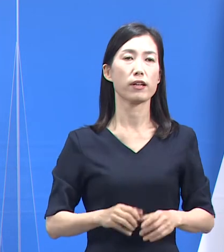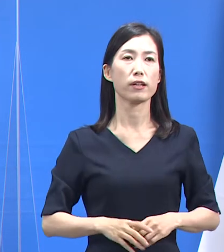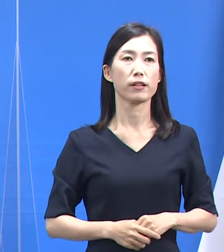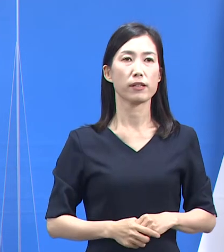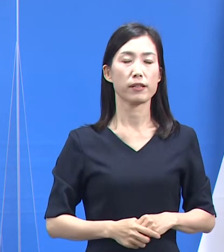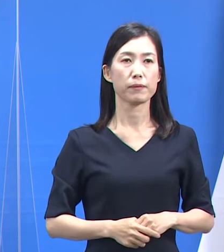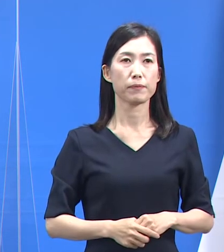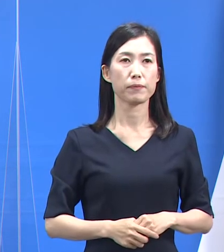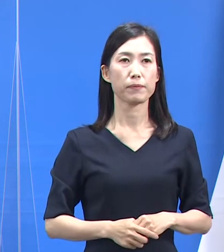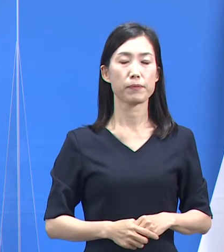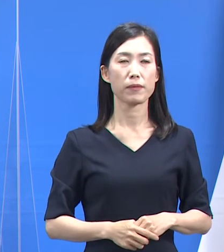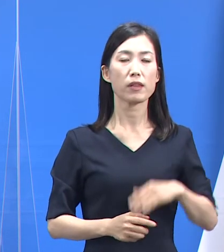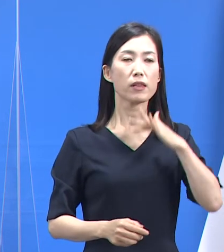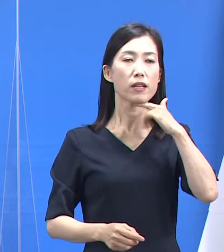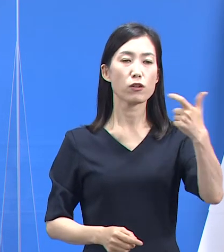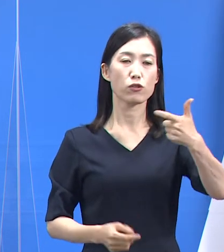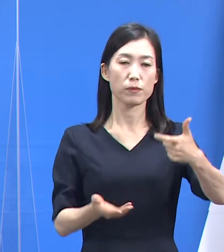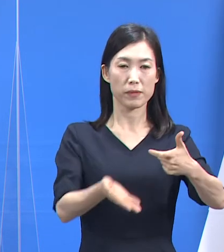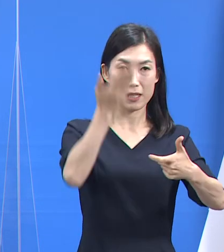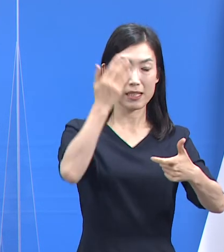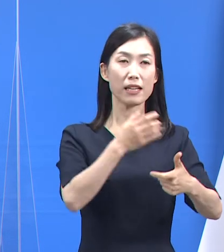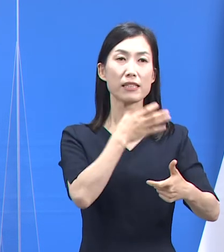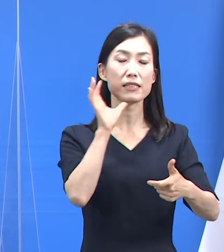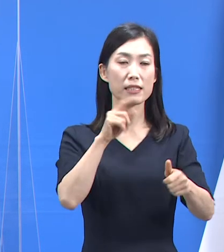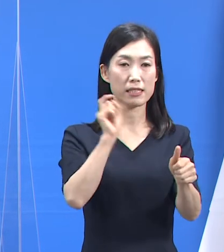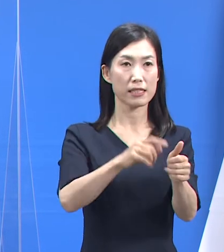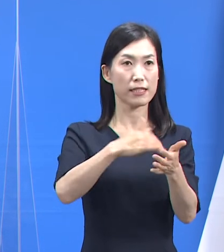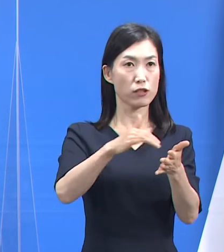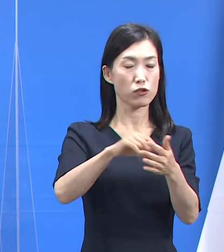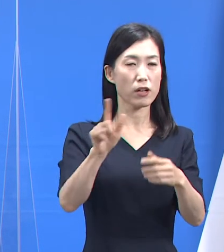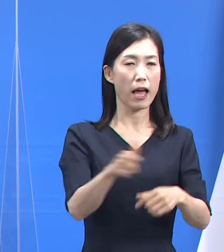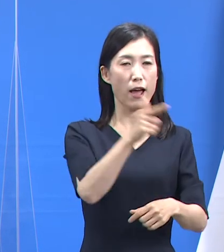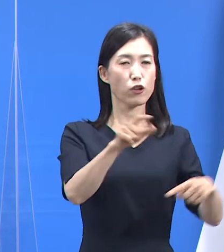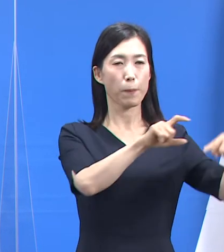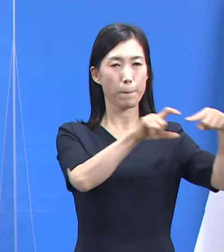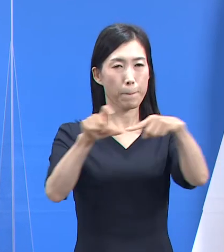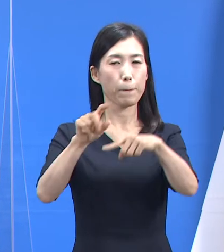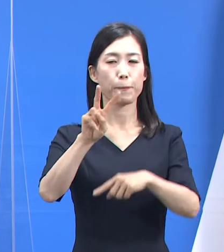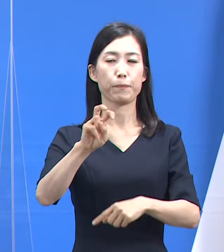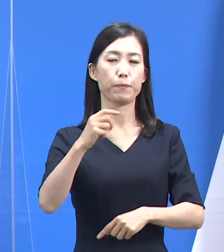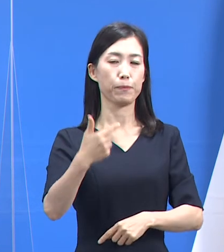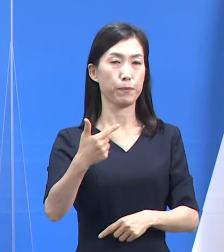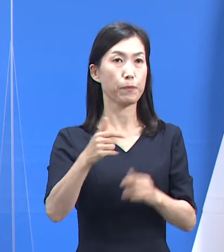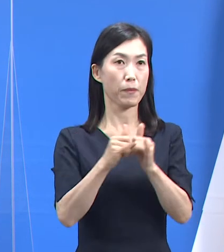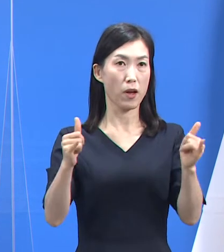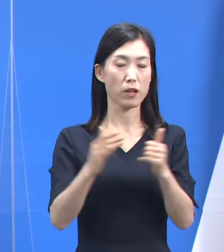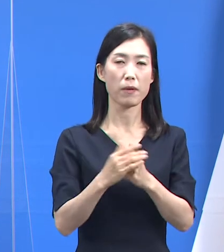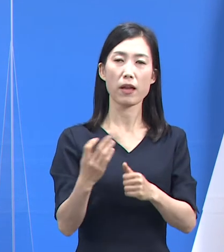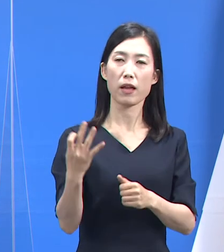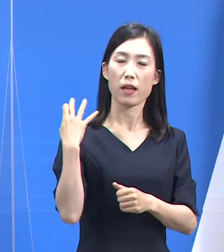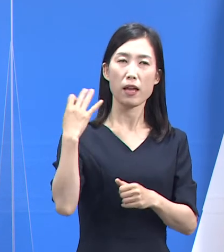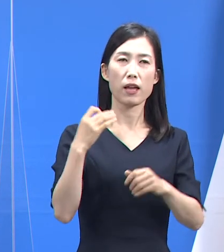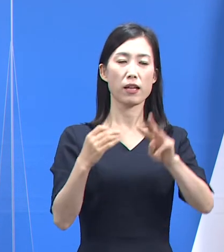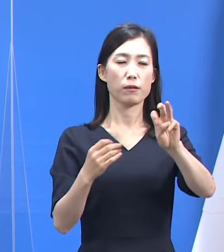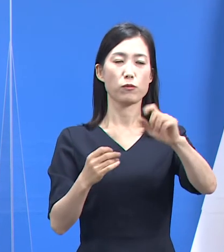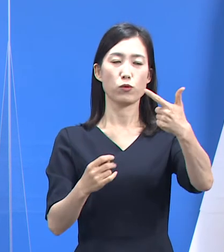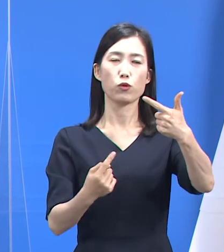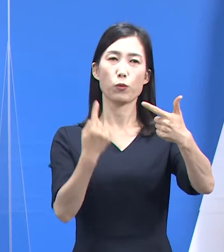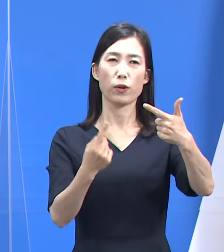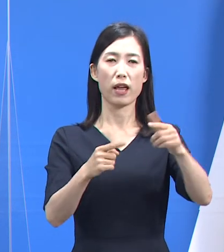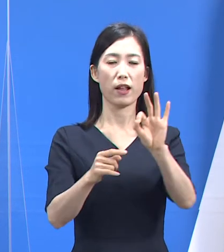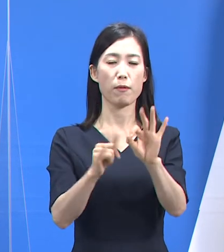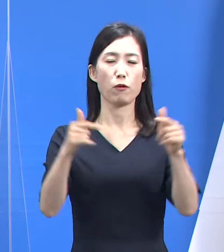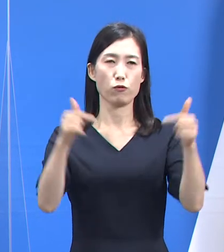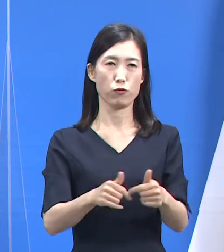60세 이상 고령 확진자는 일평균 26명으로 전주 36명 대비 10명